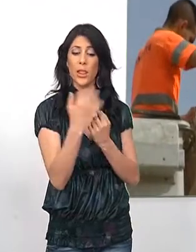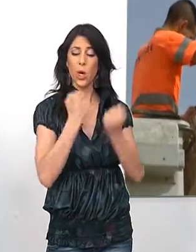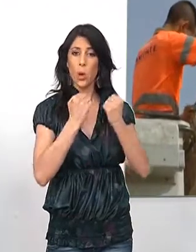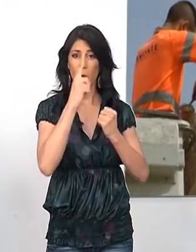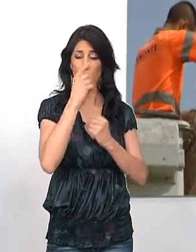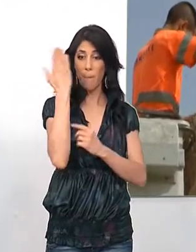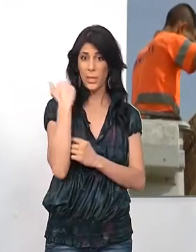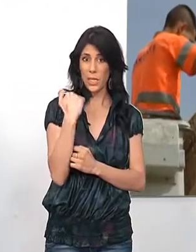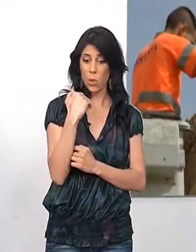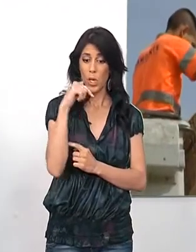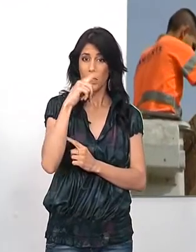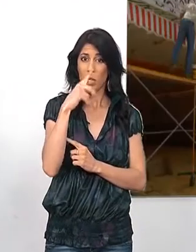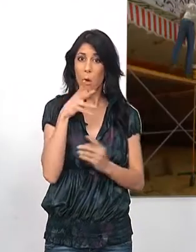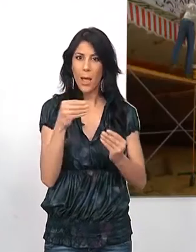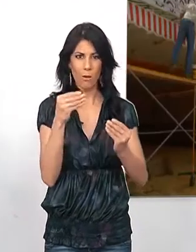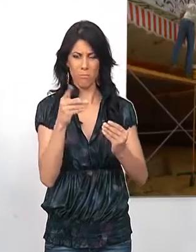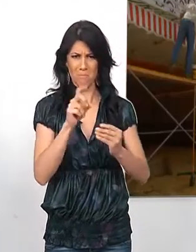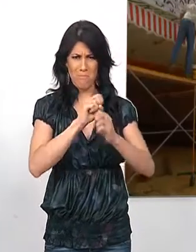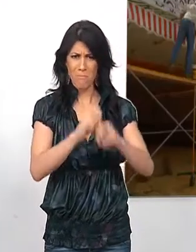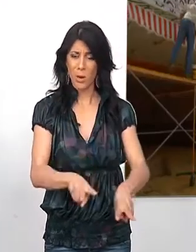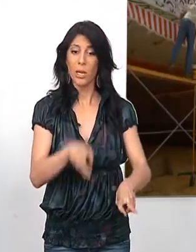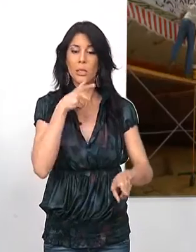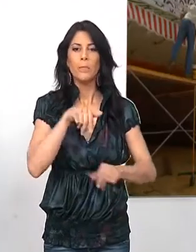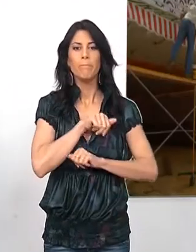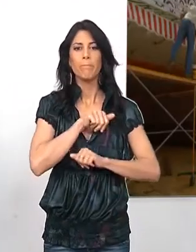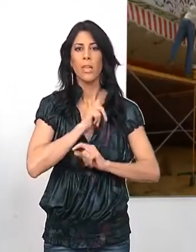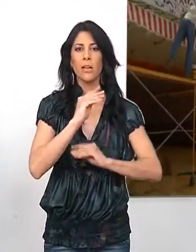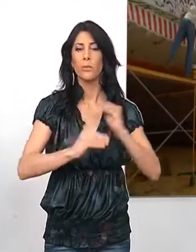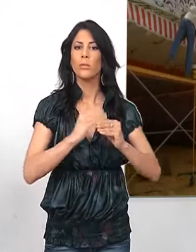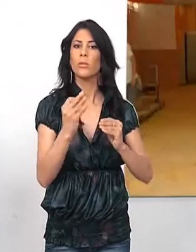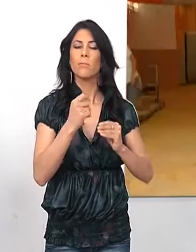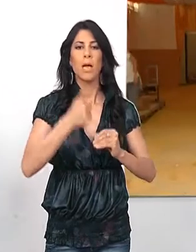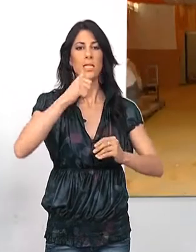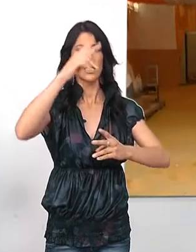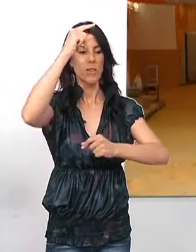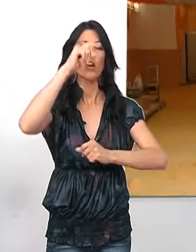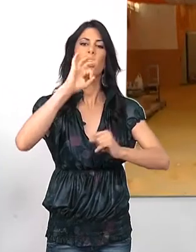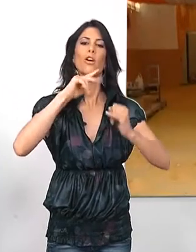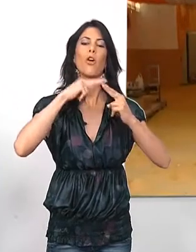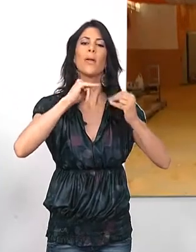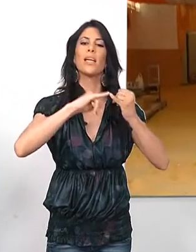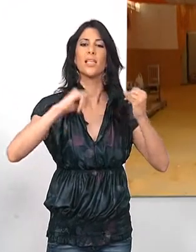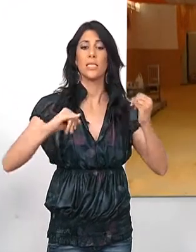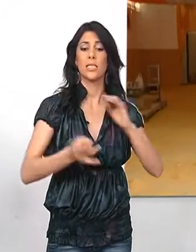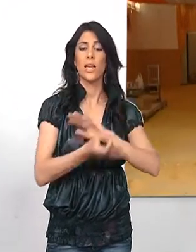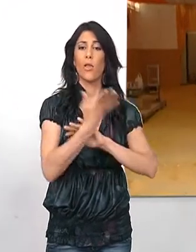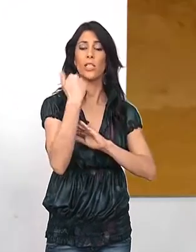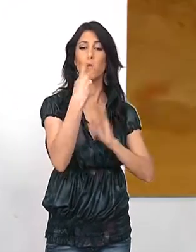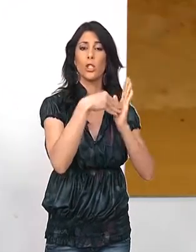desde el año pasado e incluso han empeorado, se prevé que en estas ferias sean más habituales las sevillanas de la crisis, creadas en 2010.